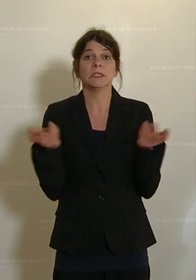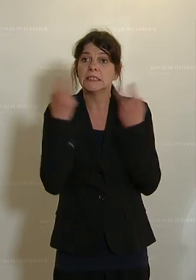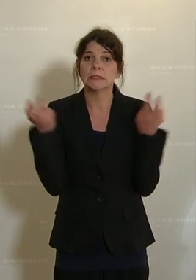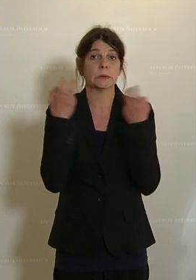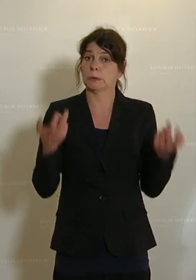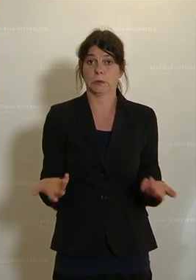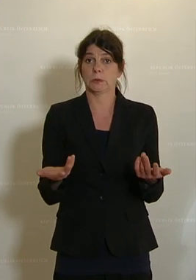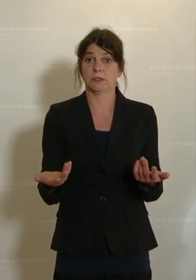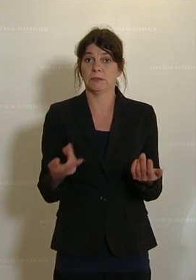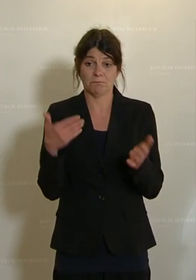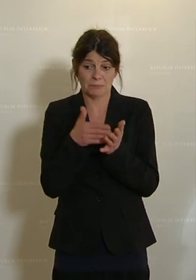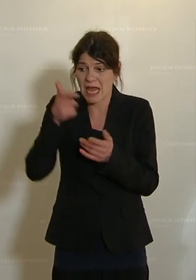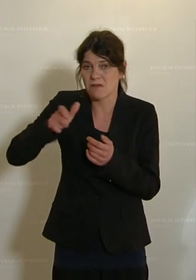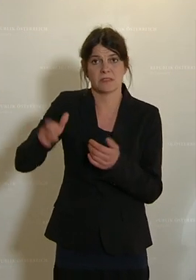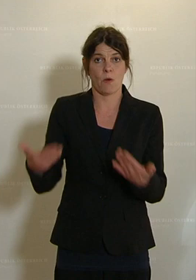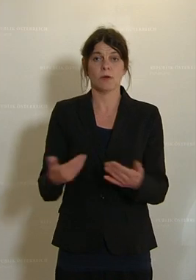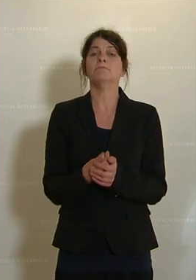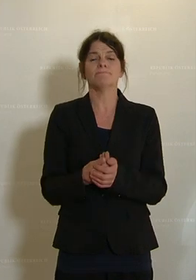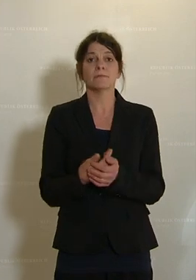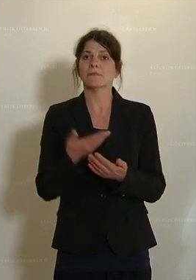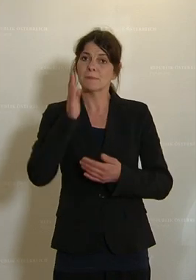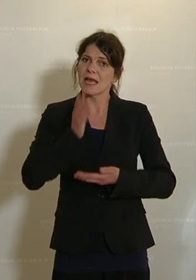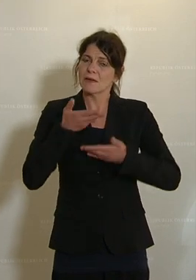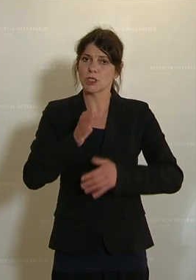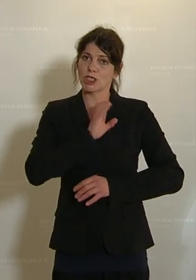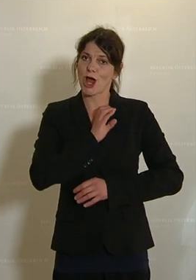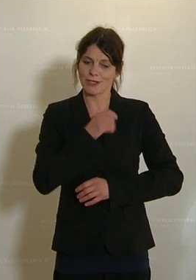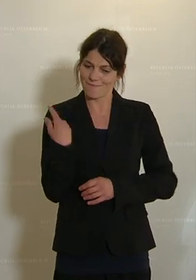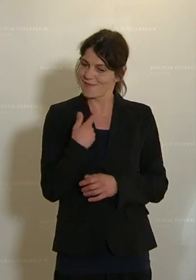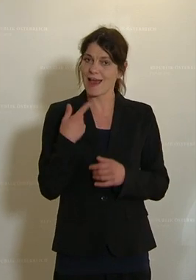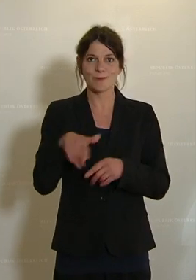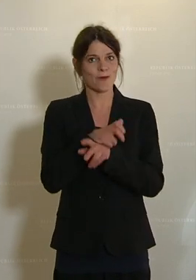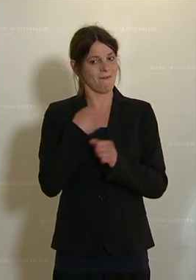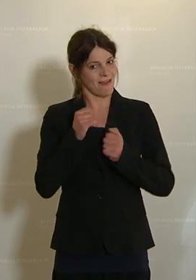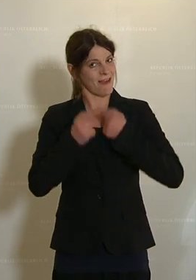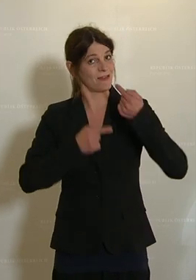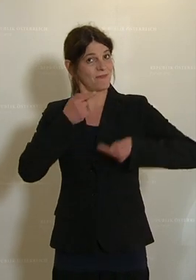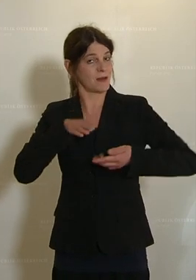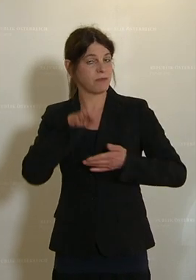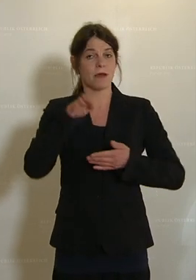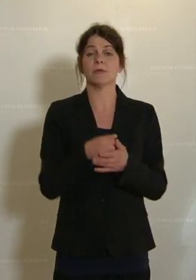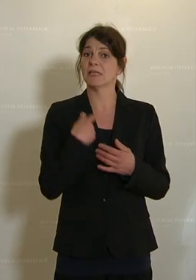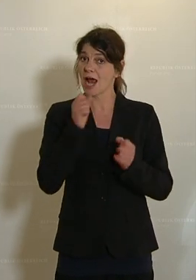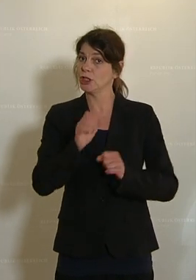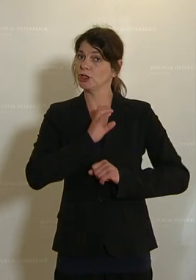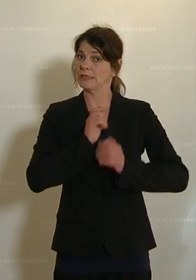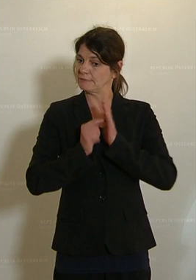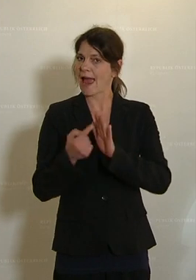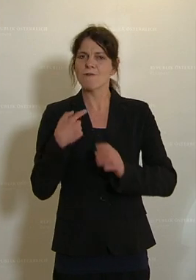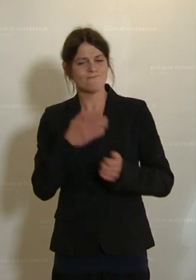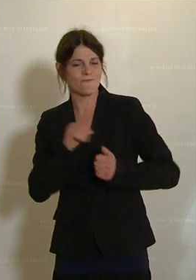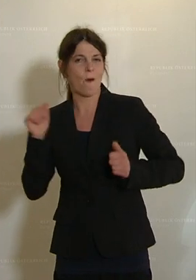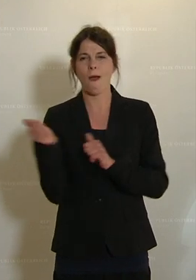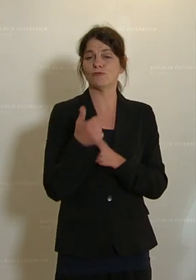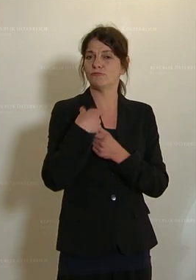nach denen die Industrie händeringend sucht. Geben Sie uns die Chance, uns zu entwickeln als Österreich, geben Sie uns die Chance zu zeigen, dass wir Leader